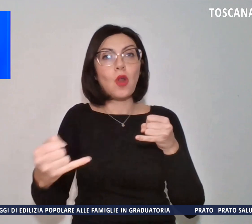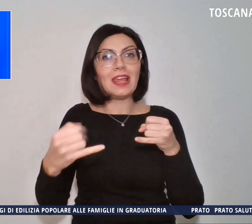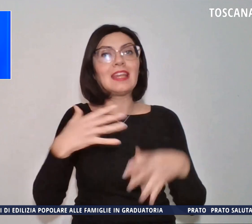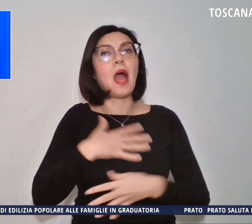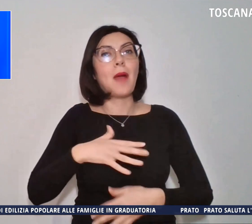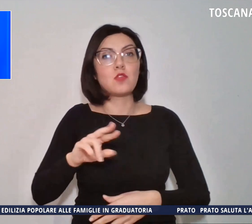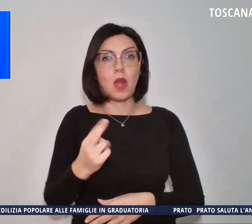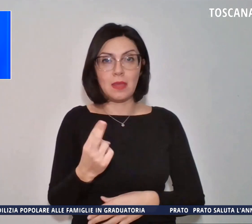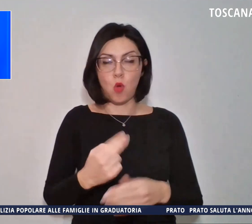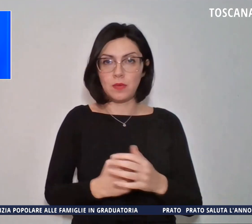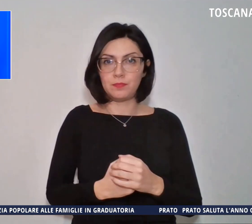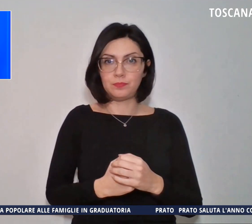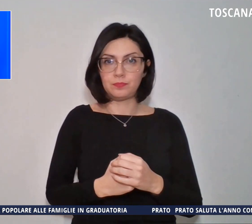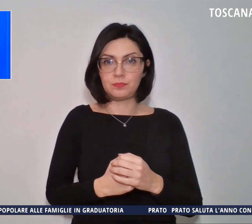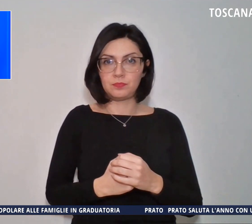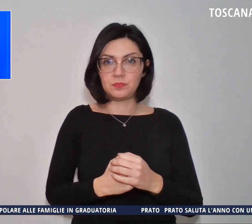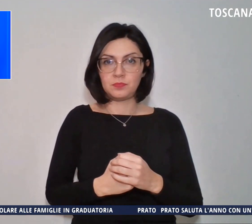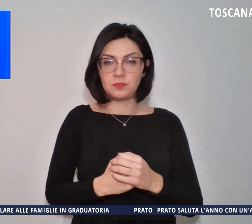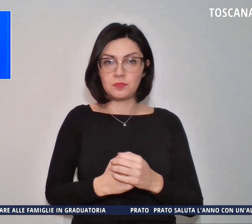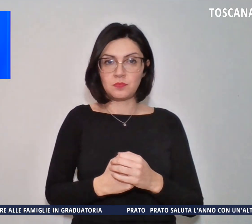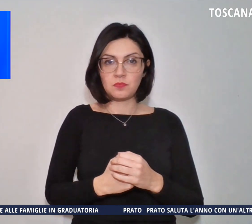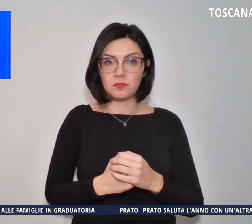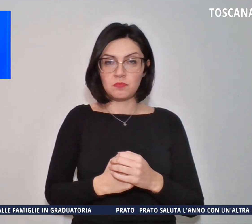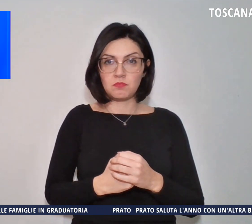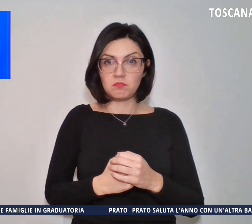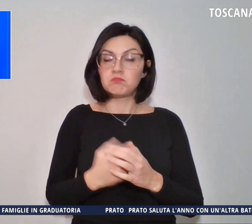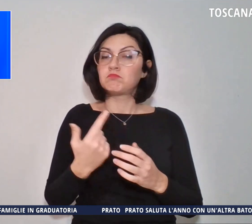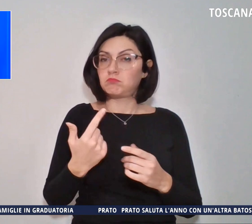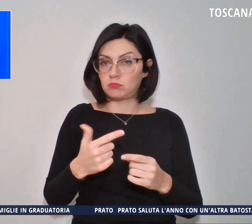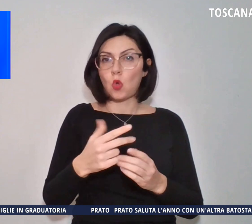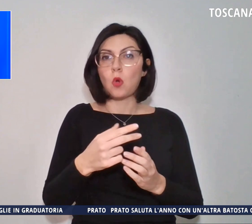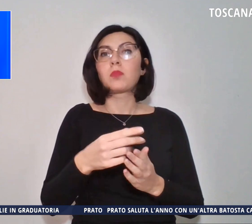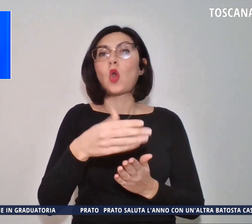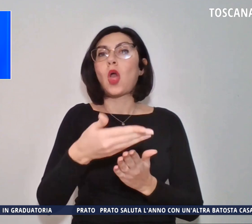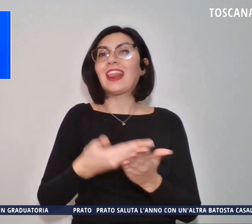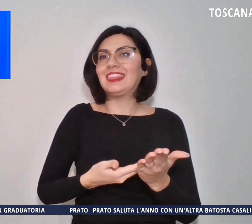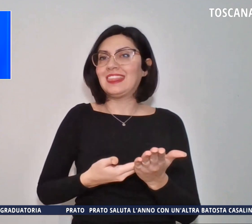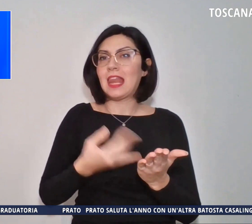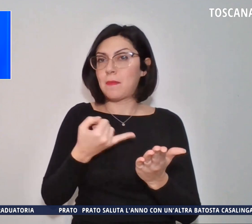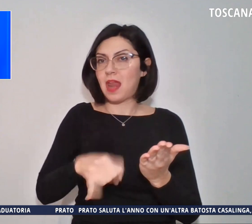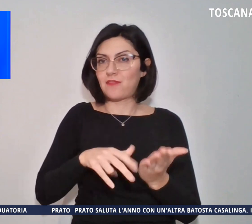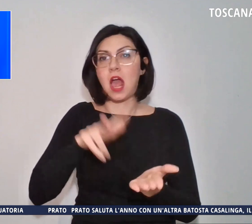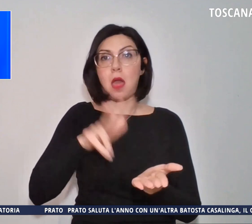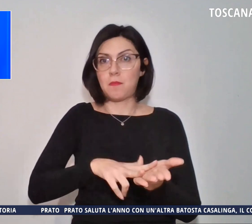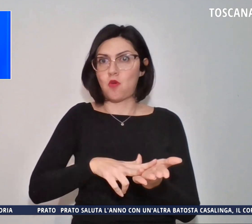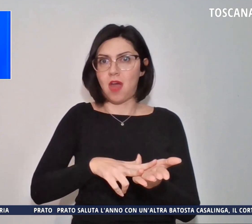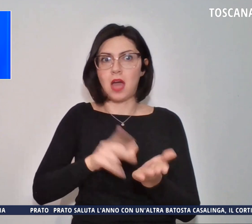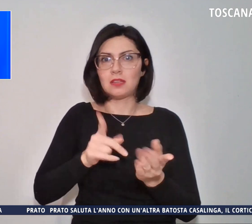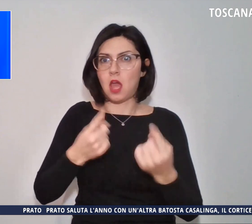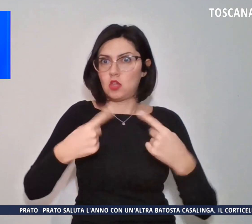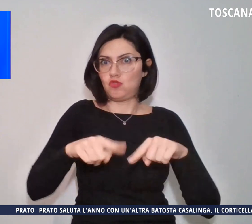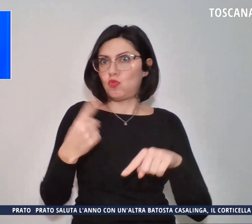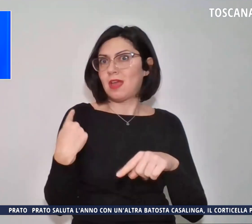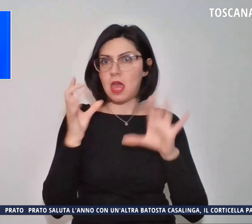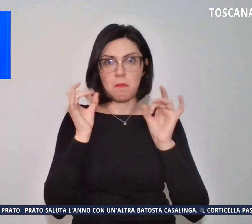a Ripoli. È stata approvata la delibera finale in giunta proprio ieri mattina.